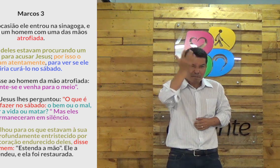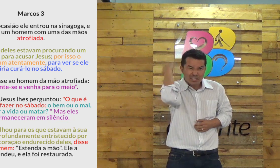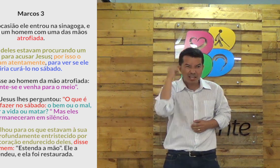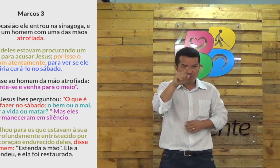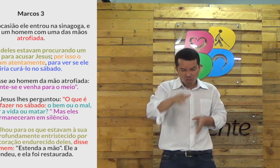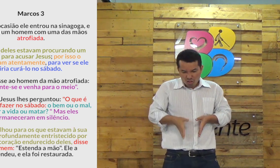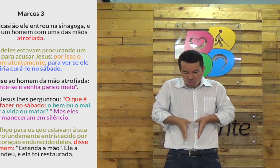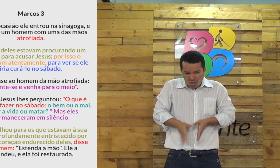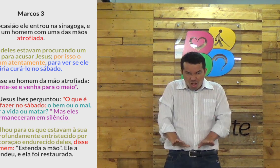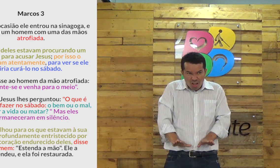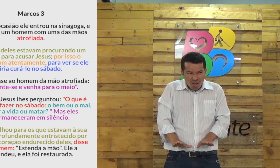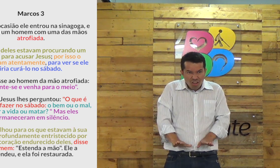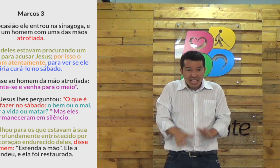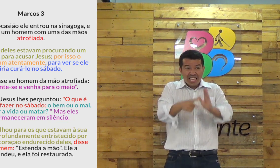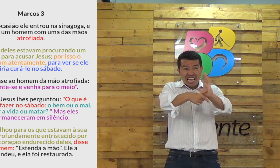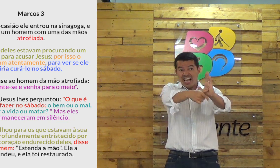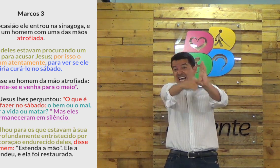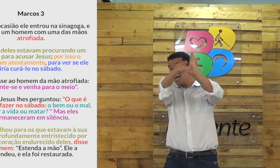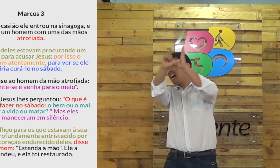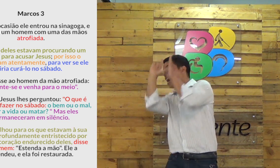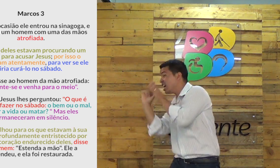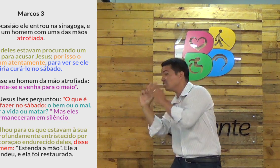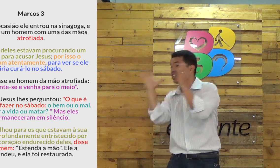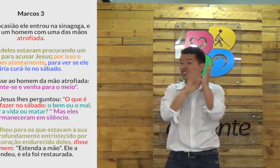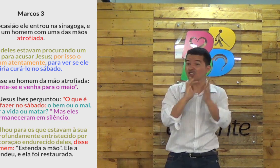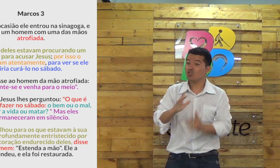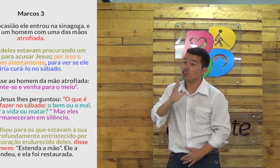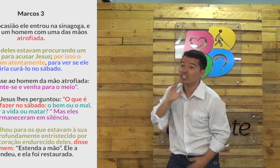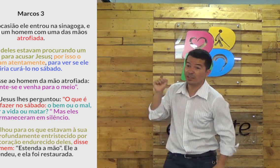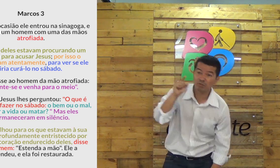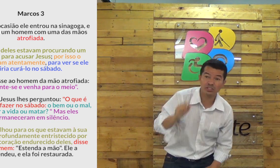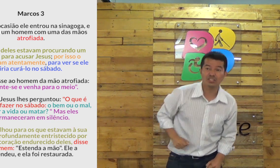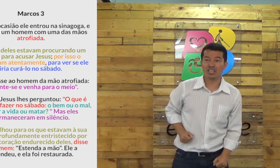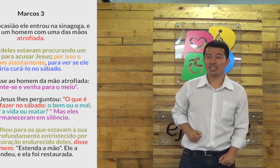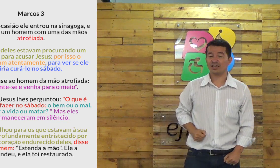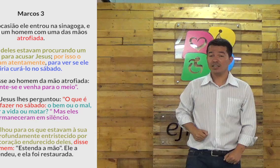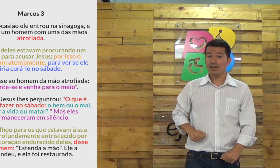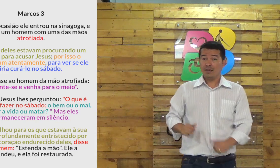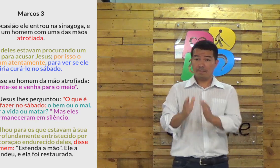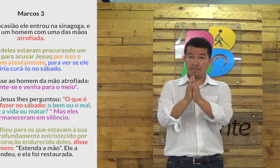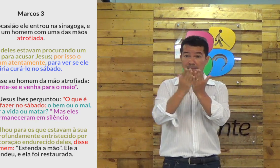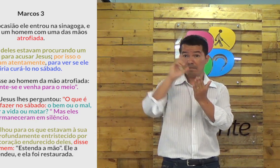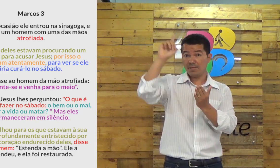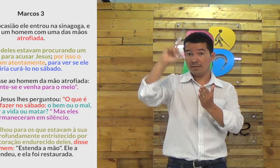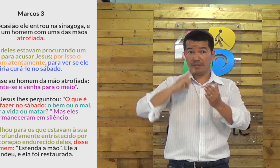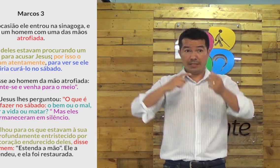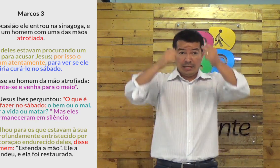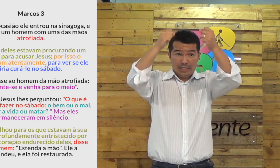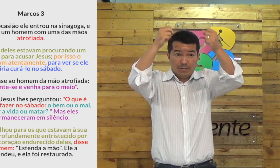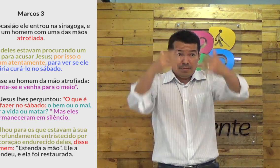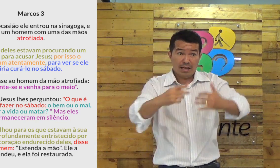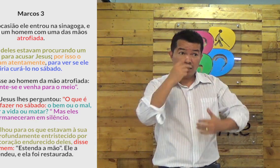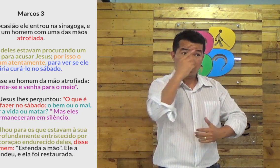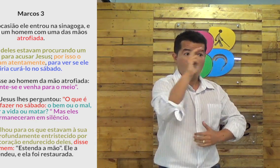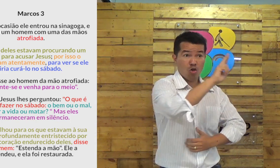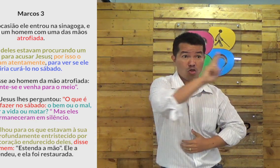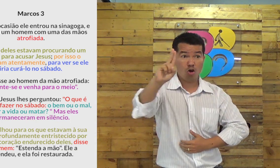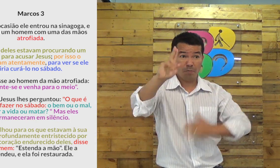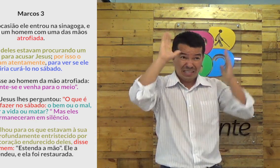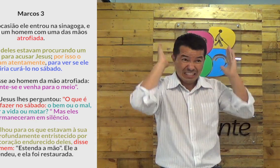Lembra lá no passado quando você nasceu? Bem antes de você nascer Jesus já te conhecia. A palavra de Deus fala que